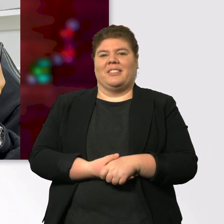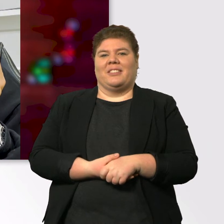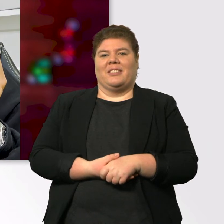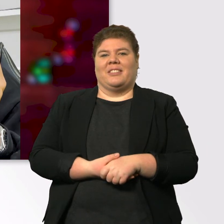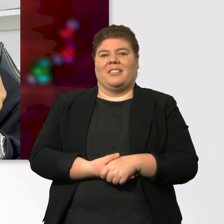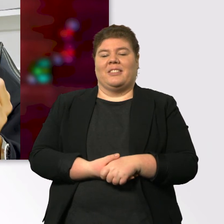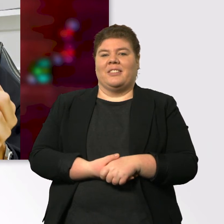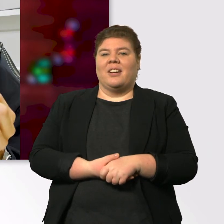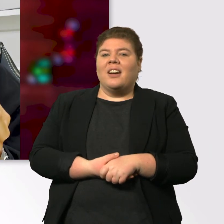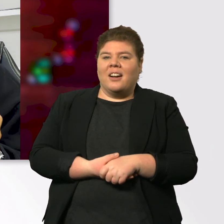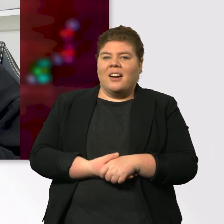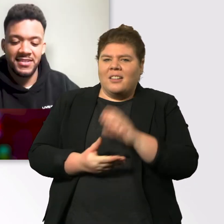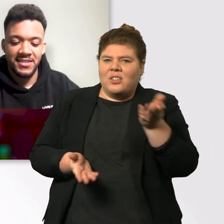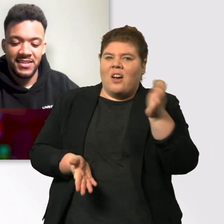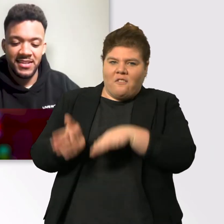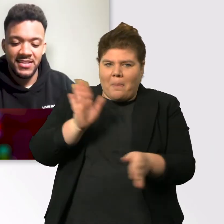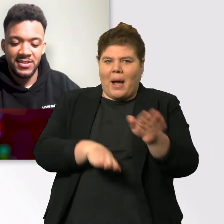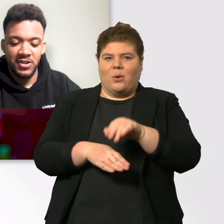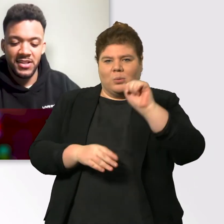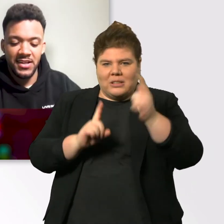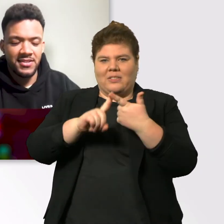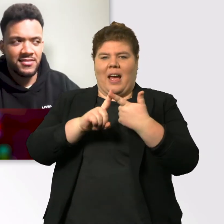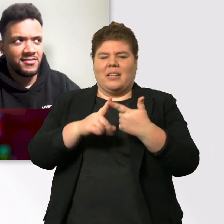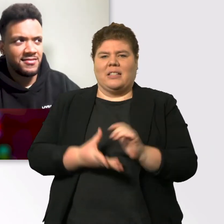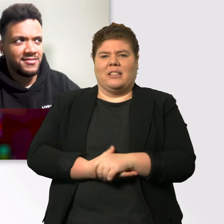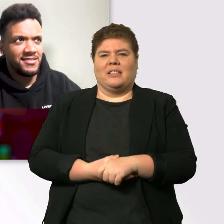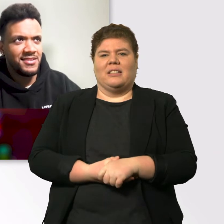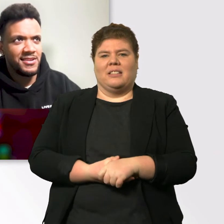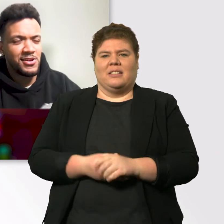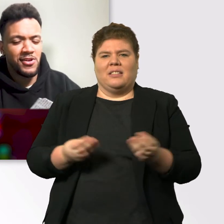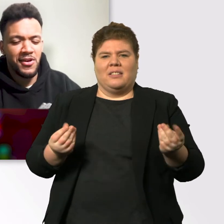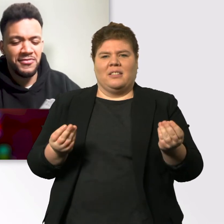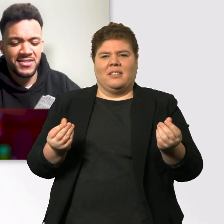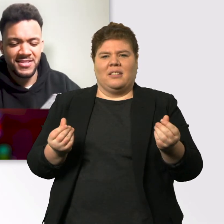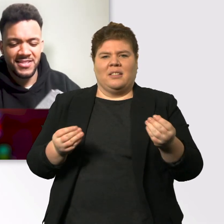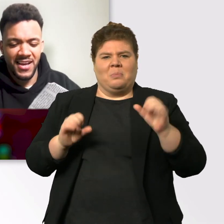Oh, noch eine Verpackung. Es könnte ein Löffel sein.